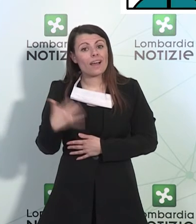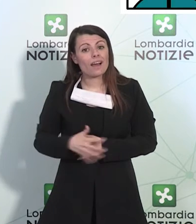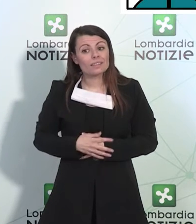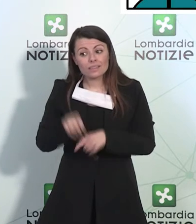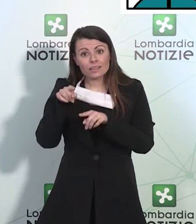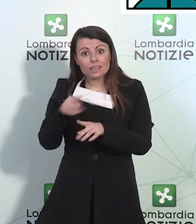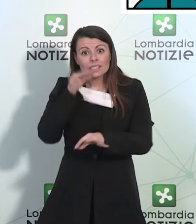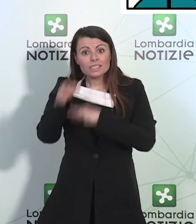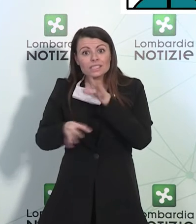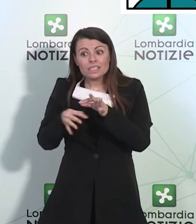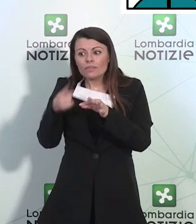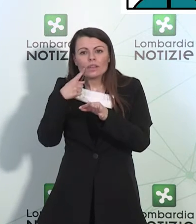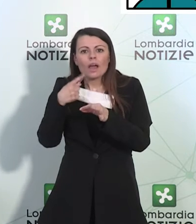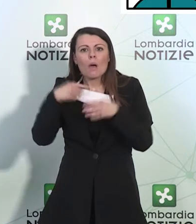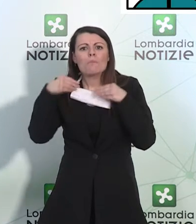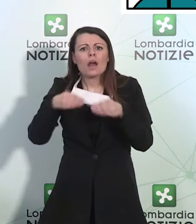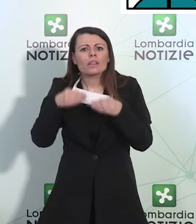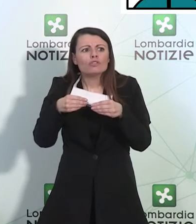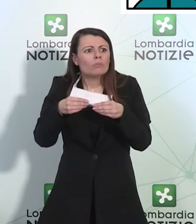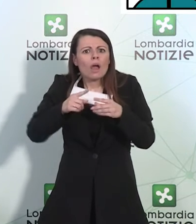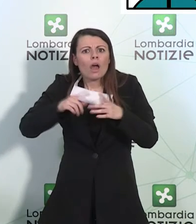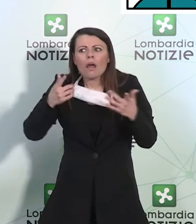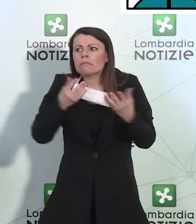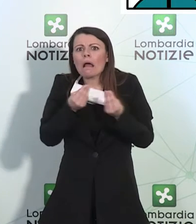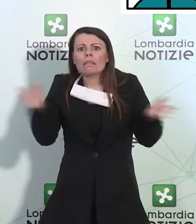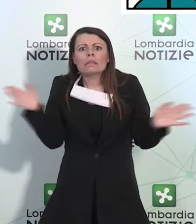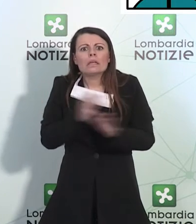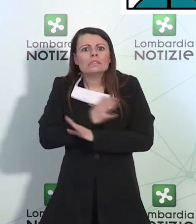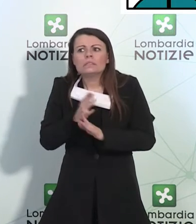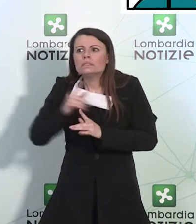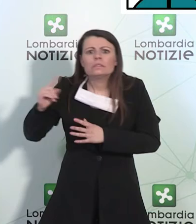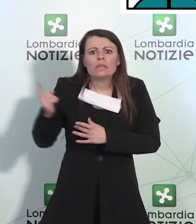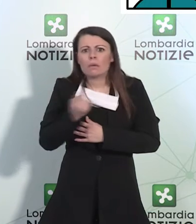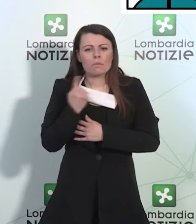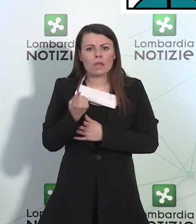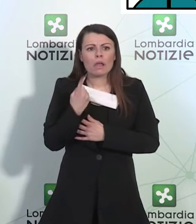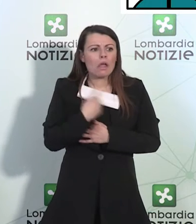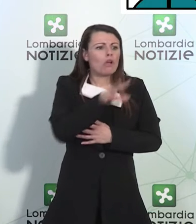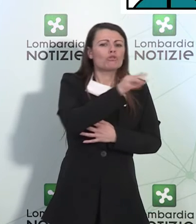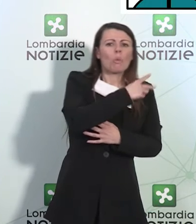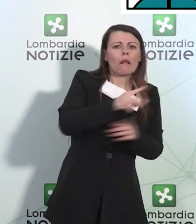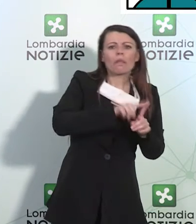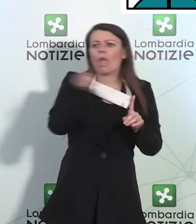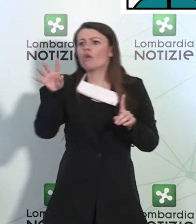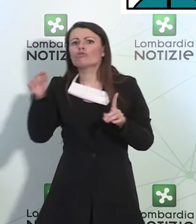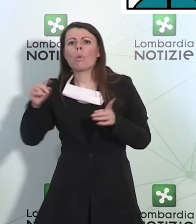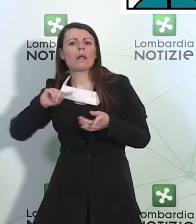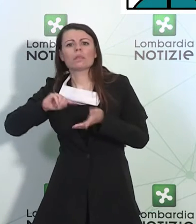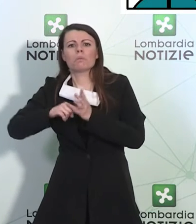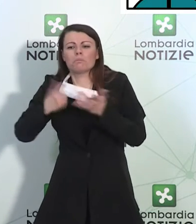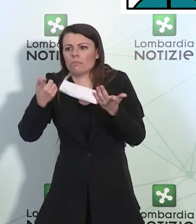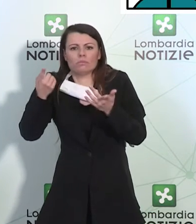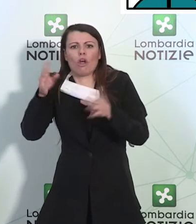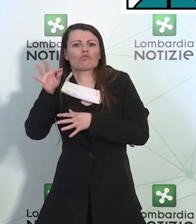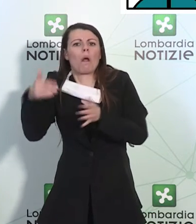assolutamente estesa. Le donazioni vanno dai 50 euro ai 10 milioni e sono entrambi sullo stesso